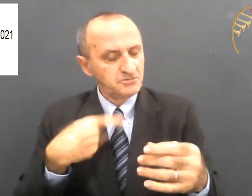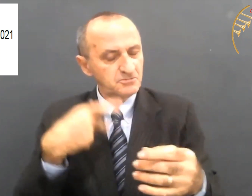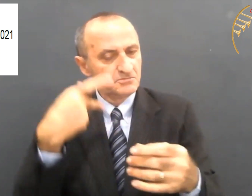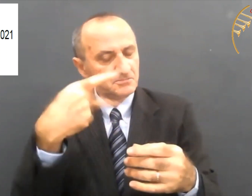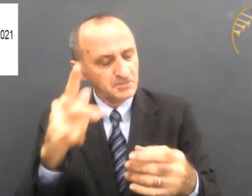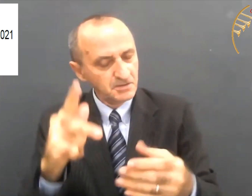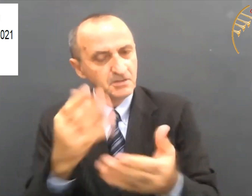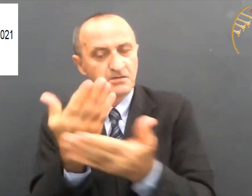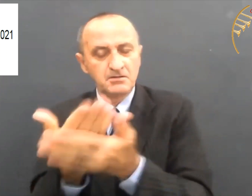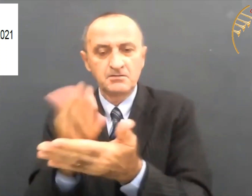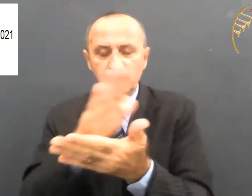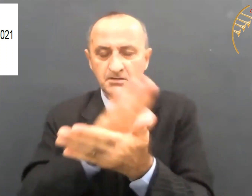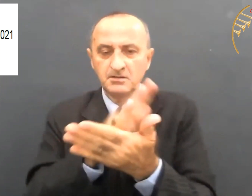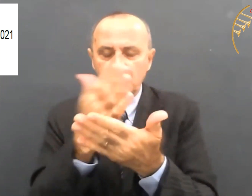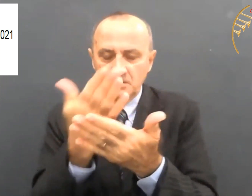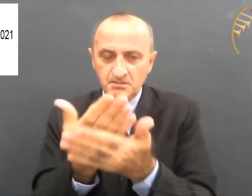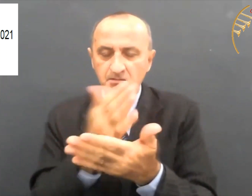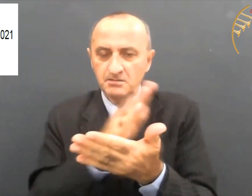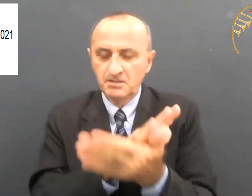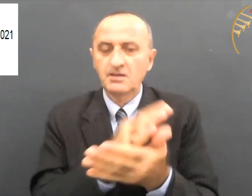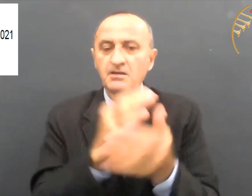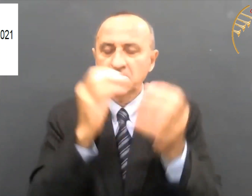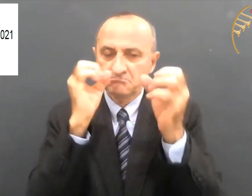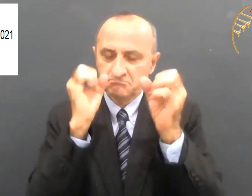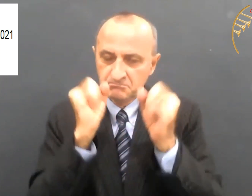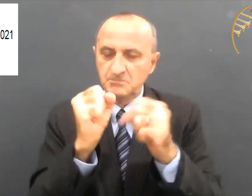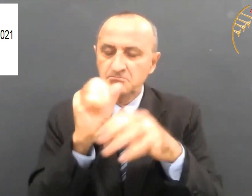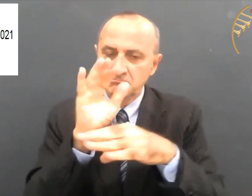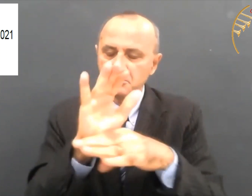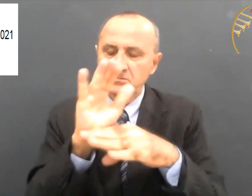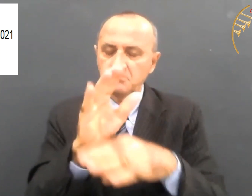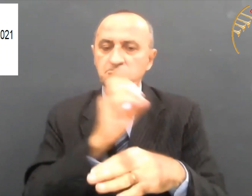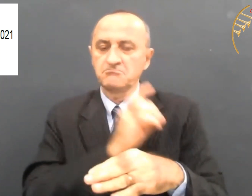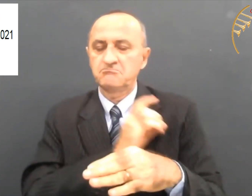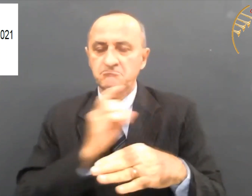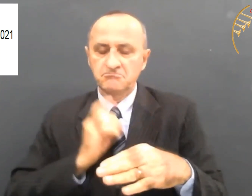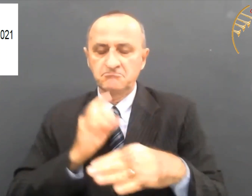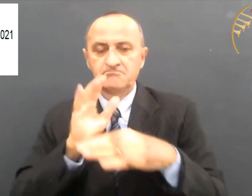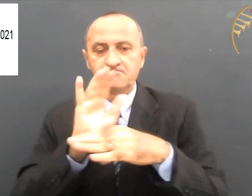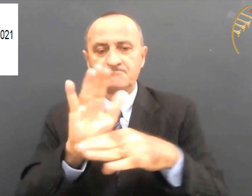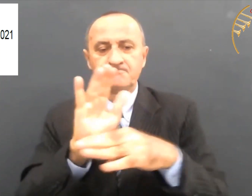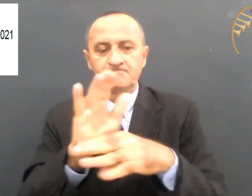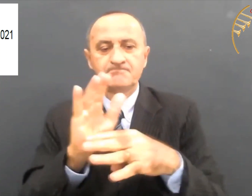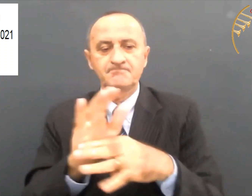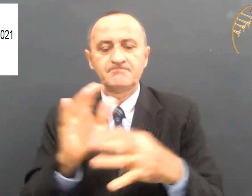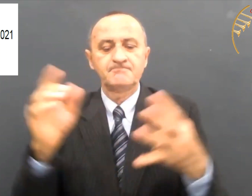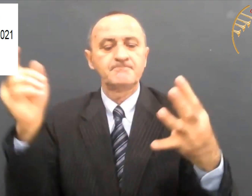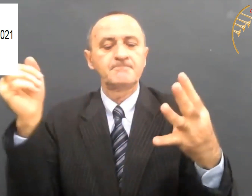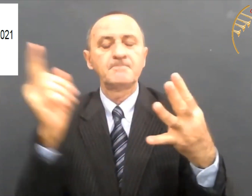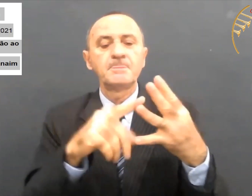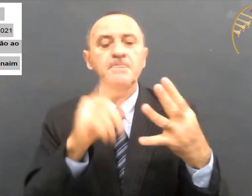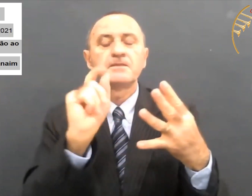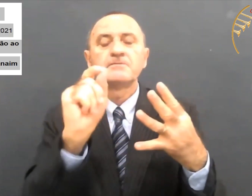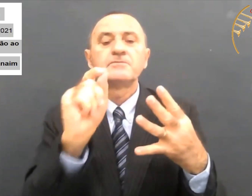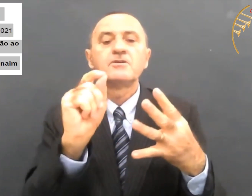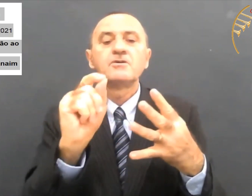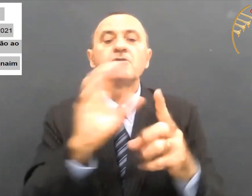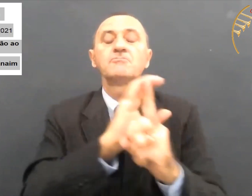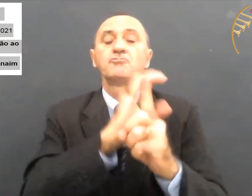ao intérprete da sua igreja, ao diácono. Eles te ajudarão. Na terceira semana é a semana do